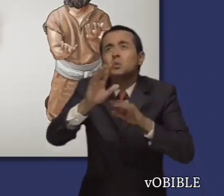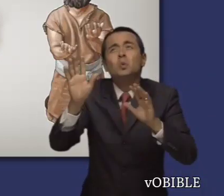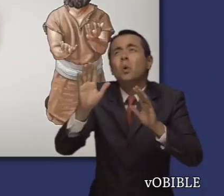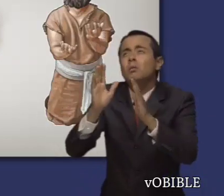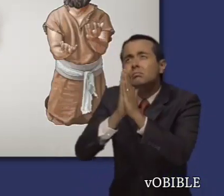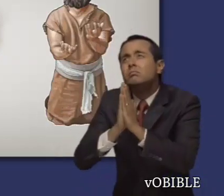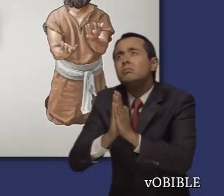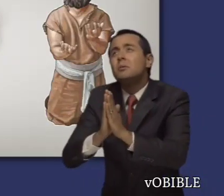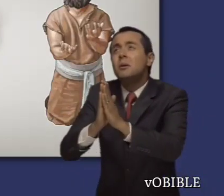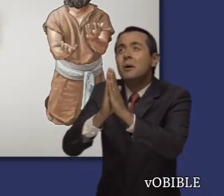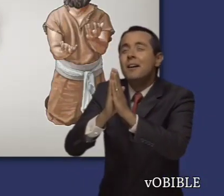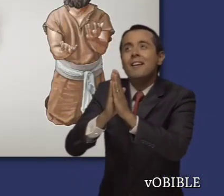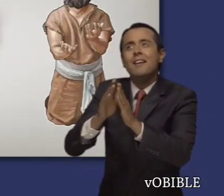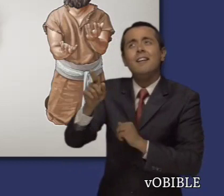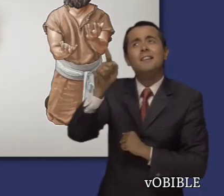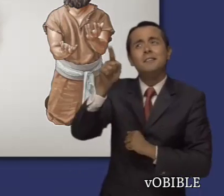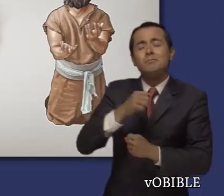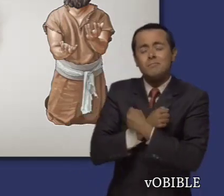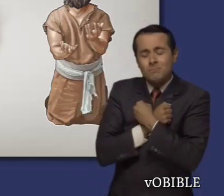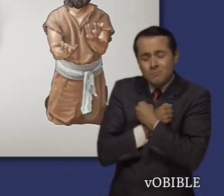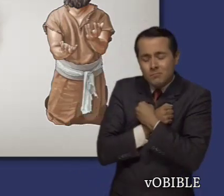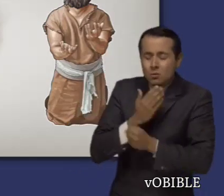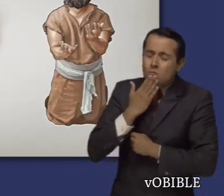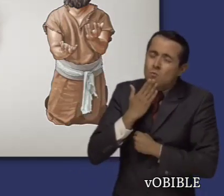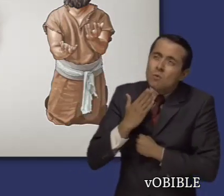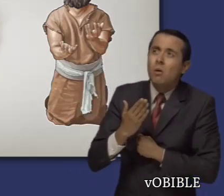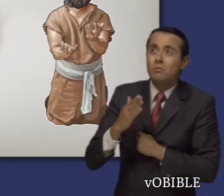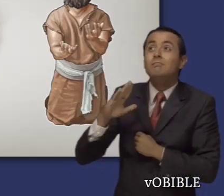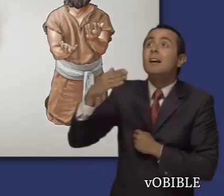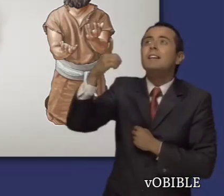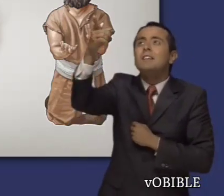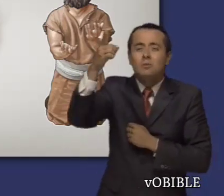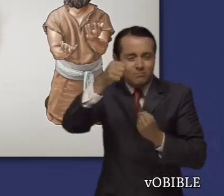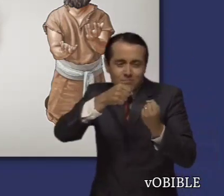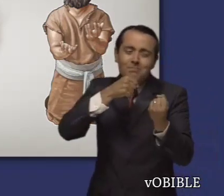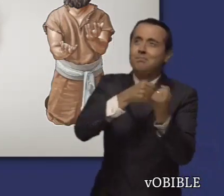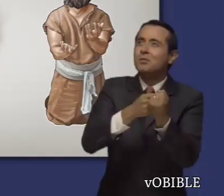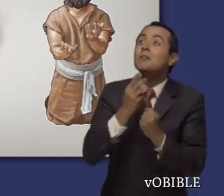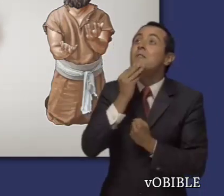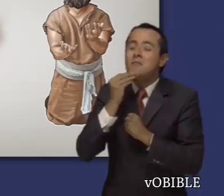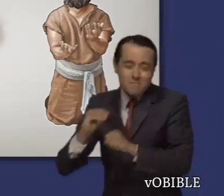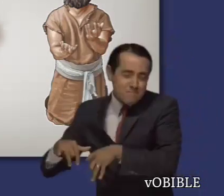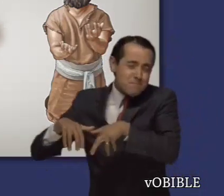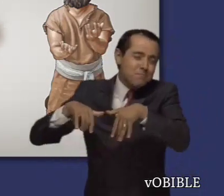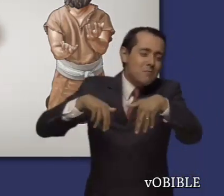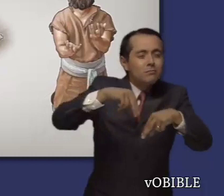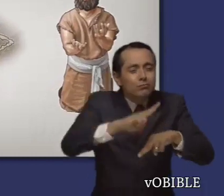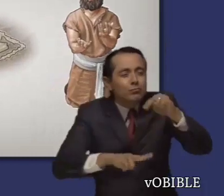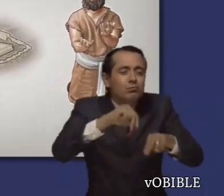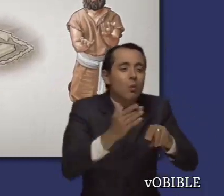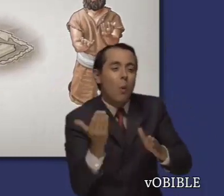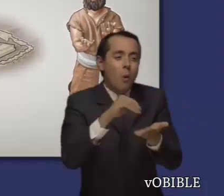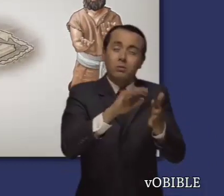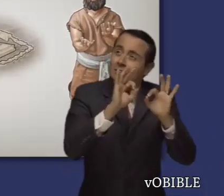que no tiene hogar. Sin embargo, Jeremías no se impacienta y confía en que Jehová restaurará a la nación porque es